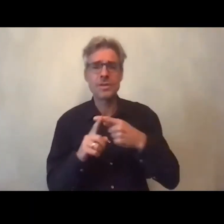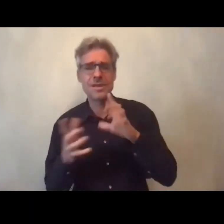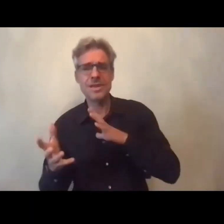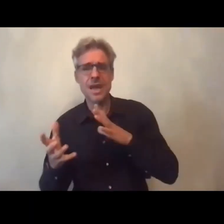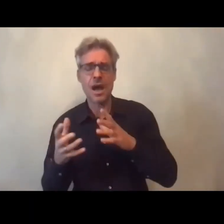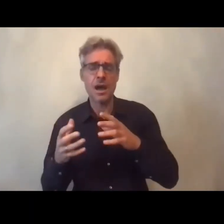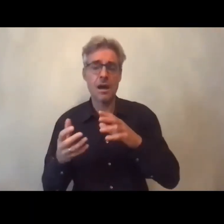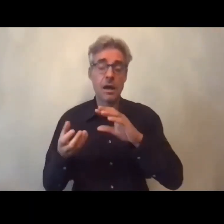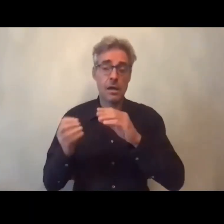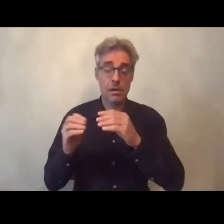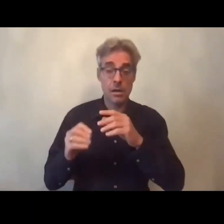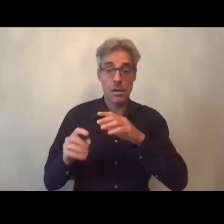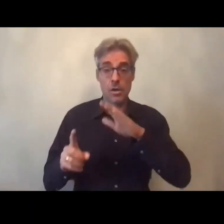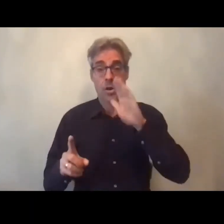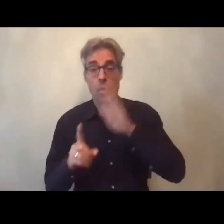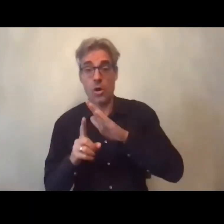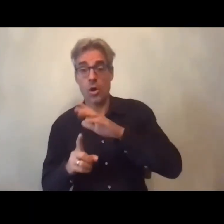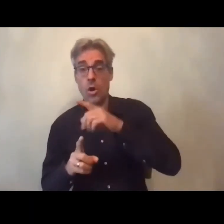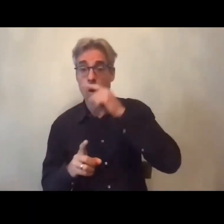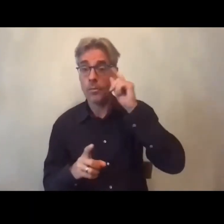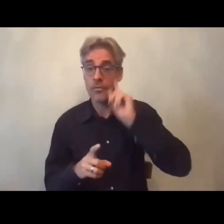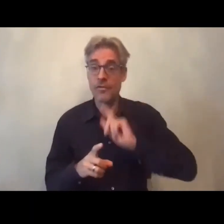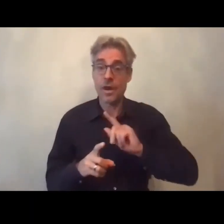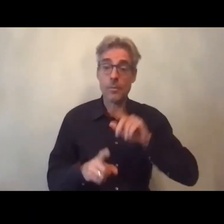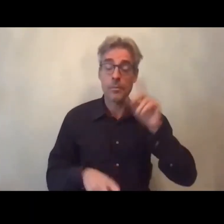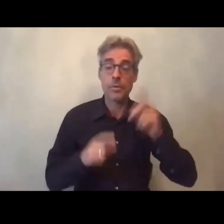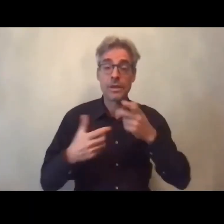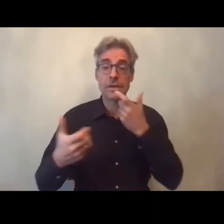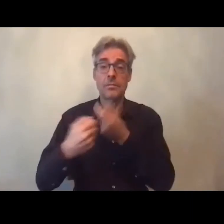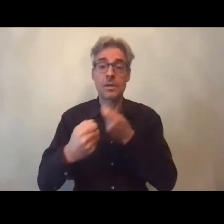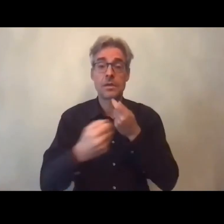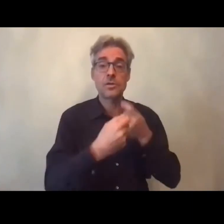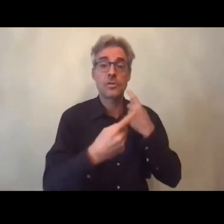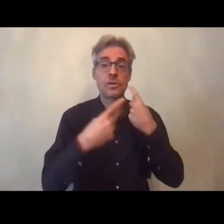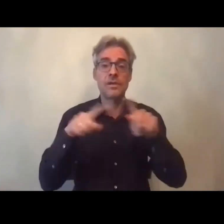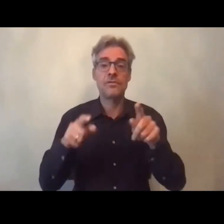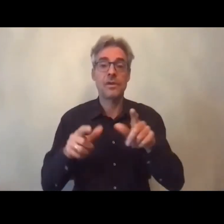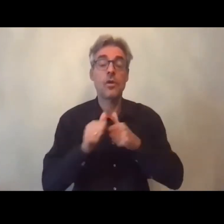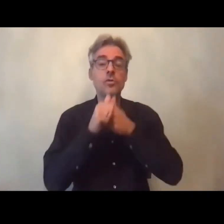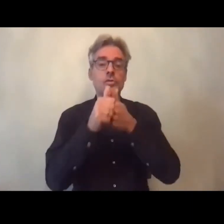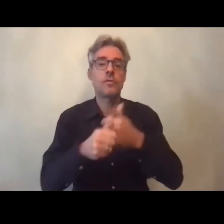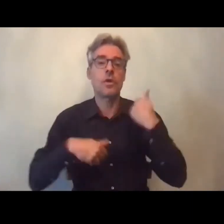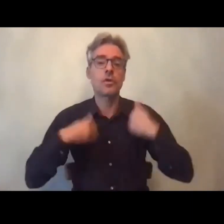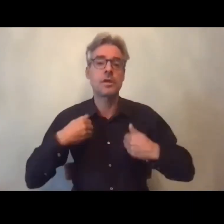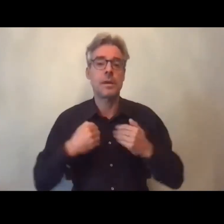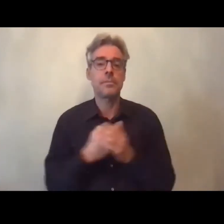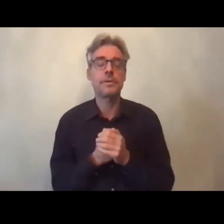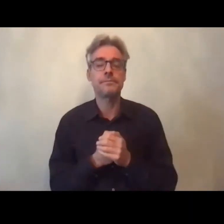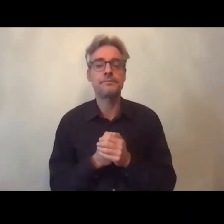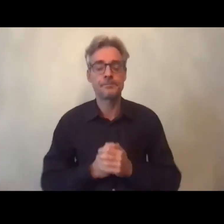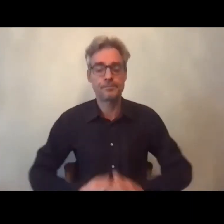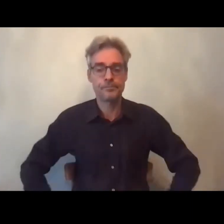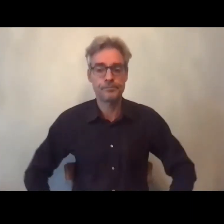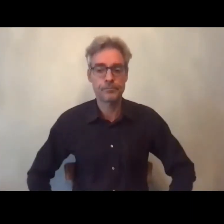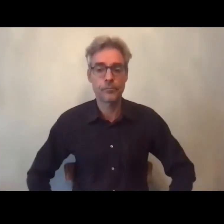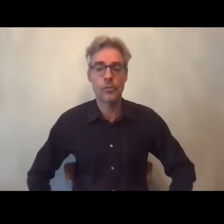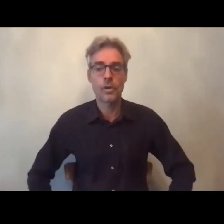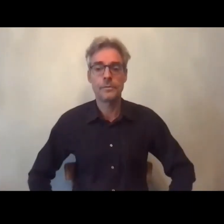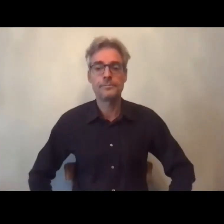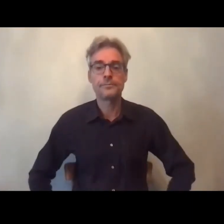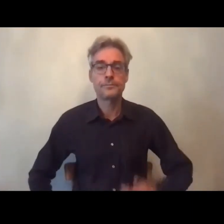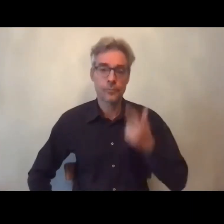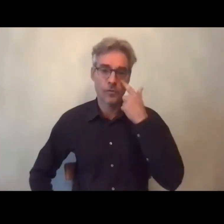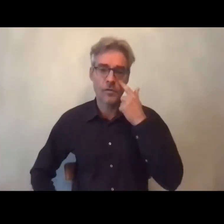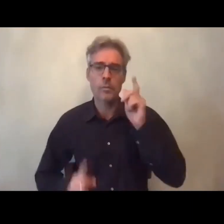éventuellement marquer certains dispositifs d'action publique en matière de handicap donc on reviendra je pense tout à l'heure sur le